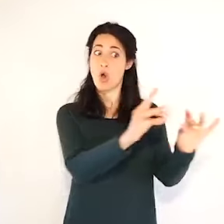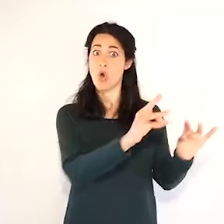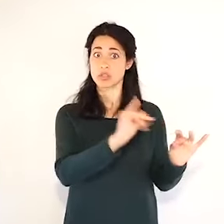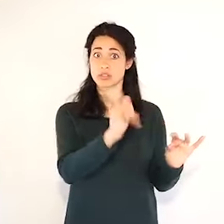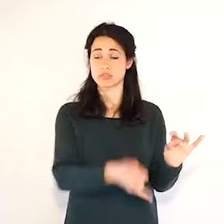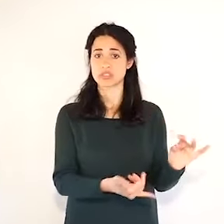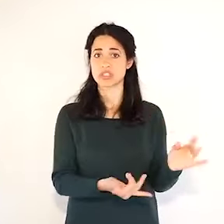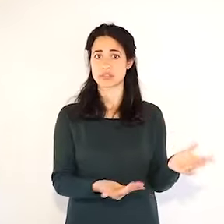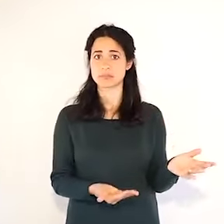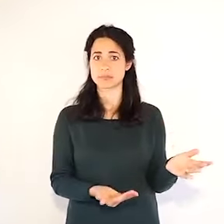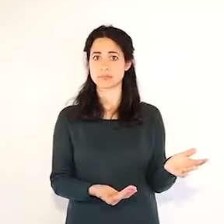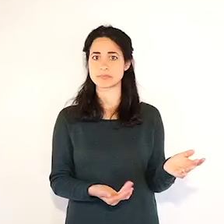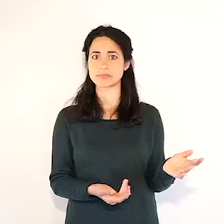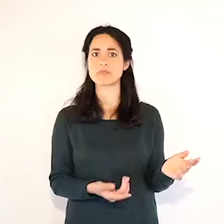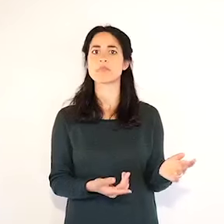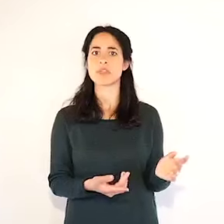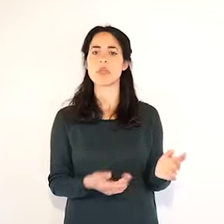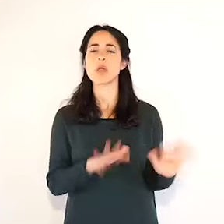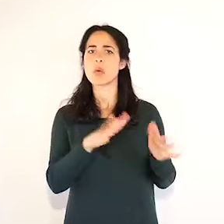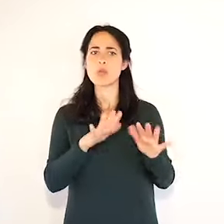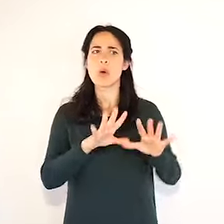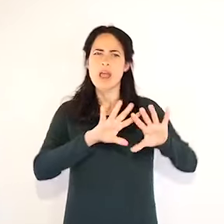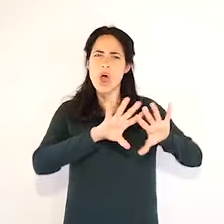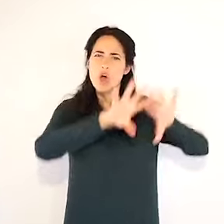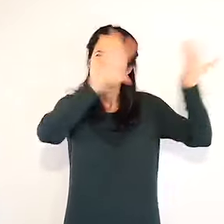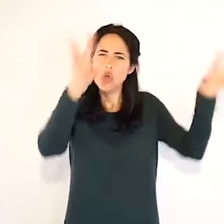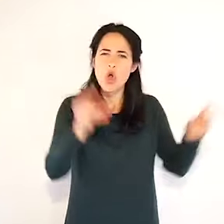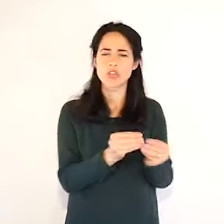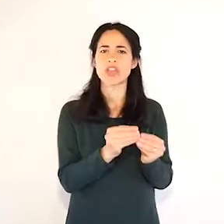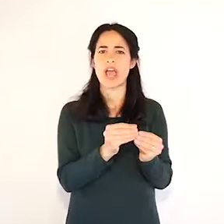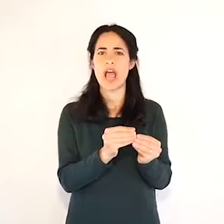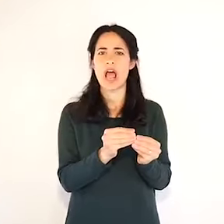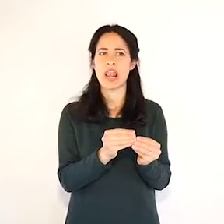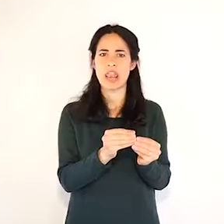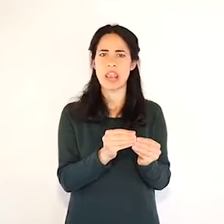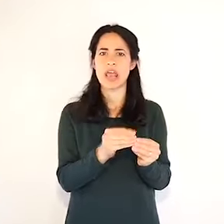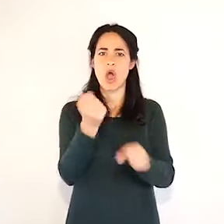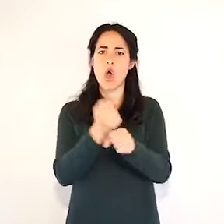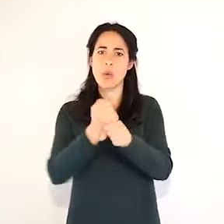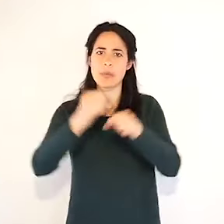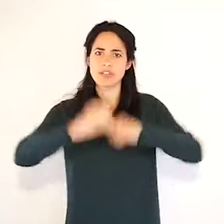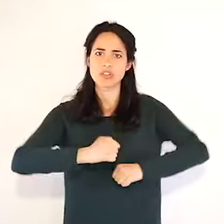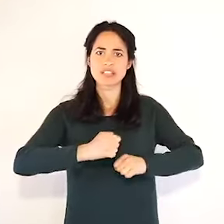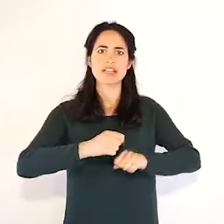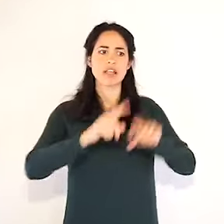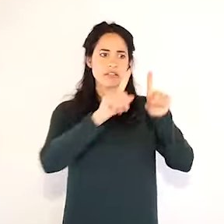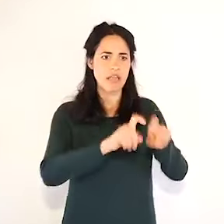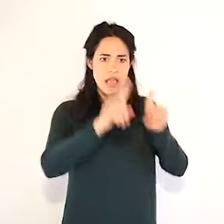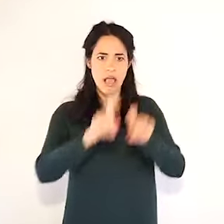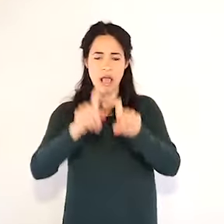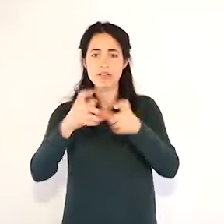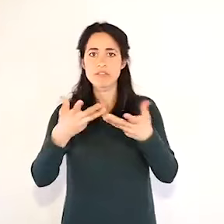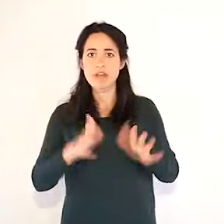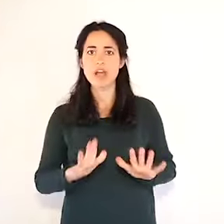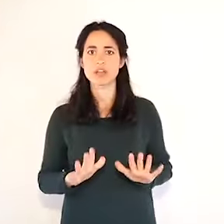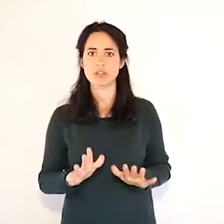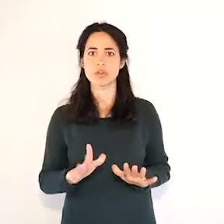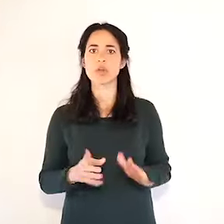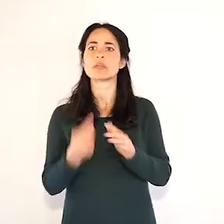quelli dei nostri dipendenti e anche quelli delle case protette. Stiamo procedendo molto